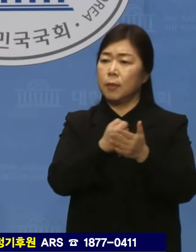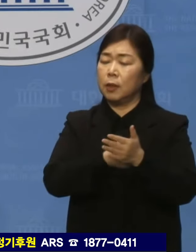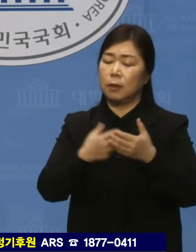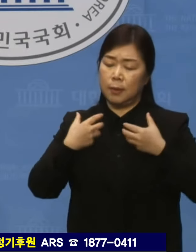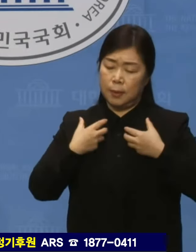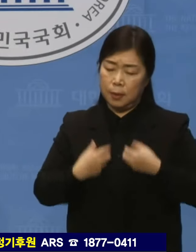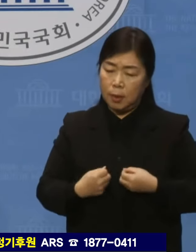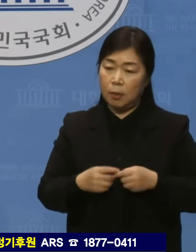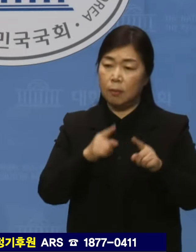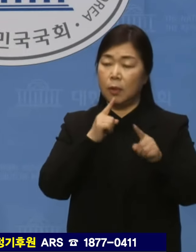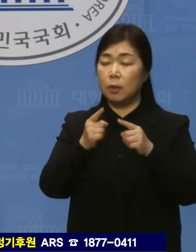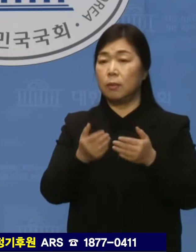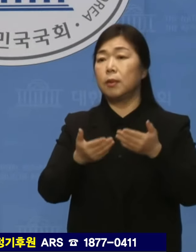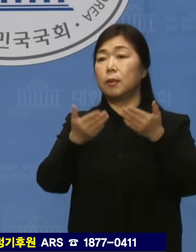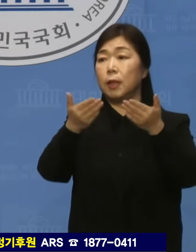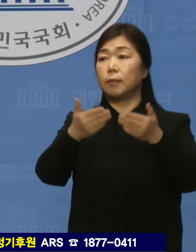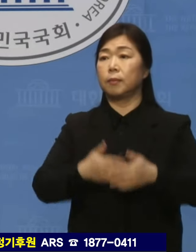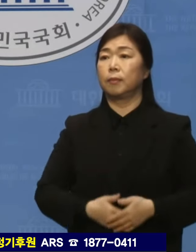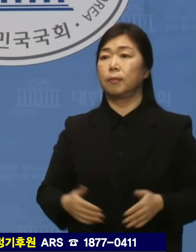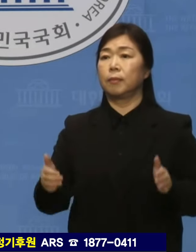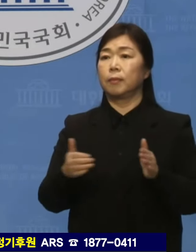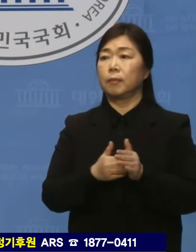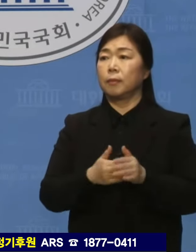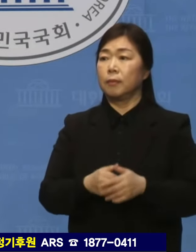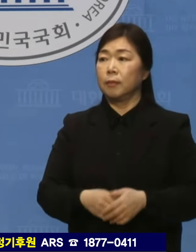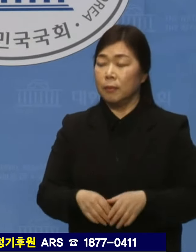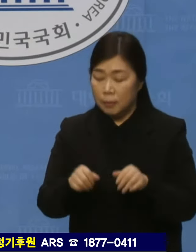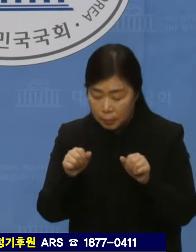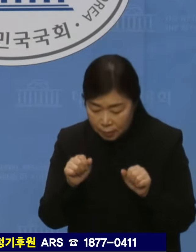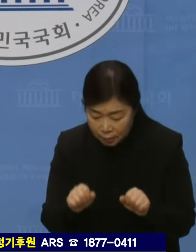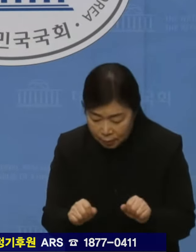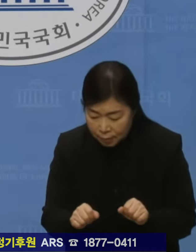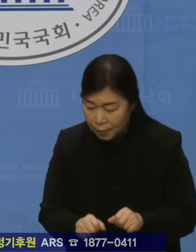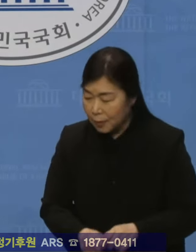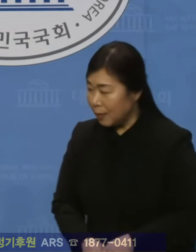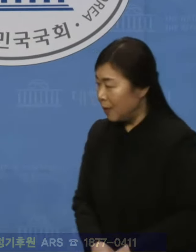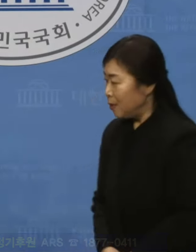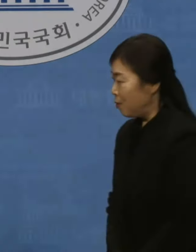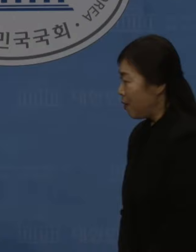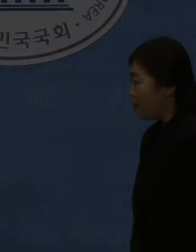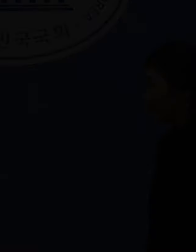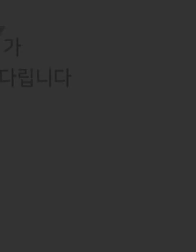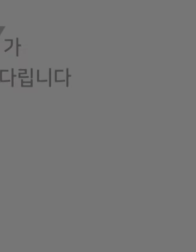실망스럽다는 말씀 추가로 드립니다. 이상입니다. 수고하셨습니다.